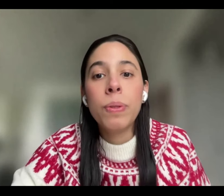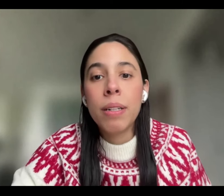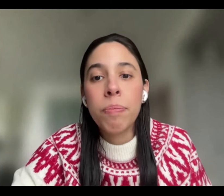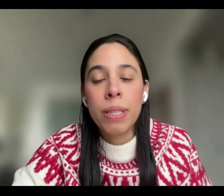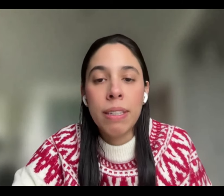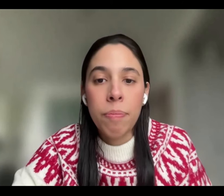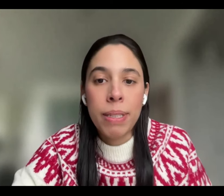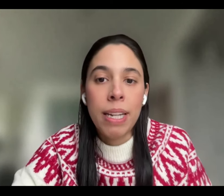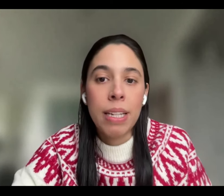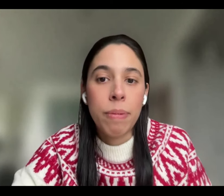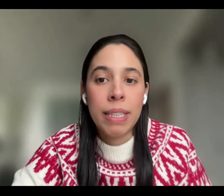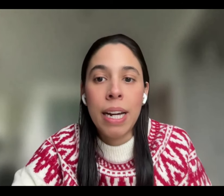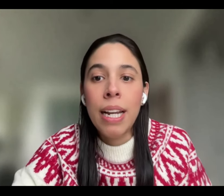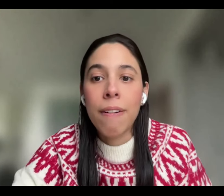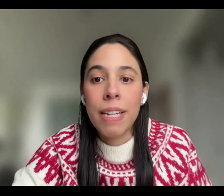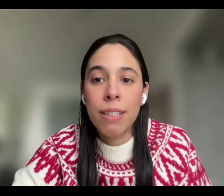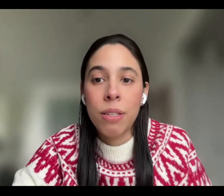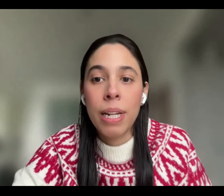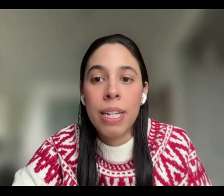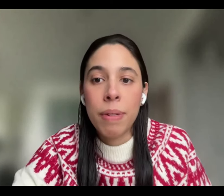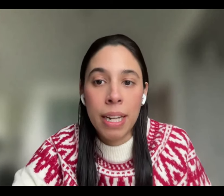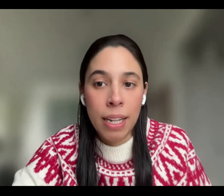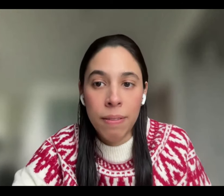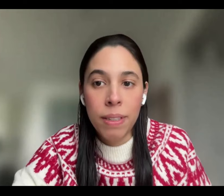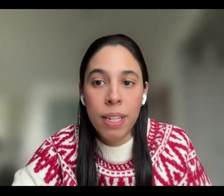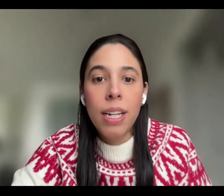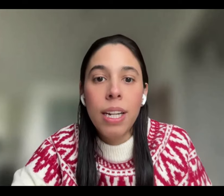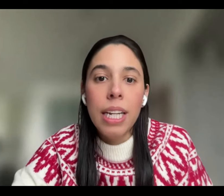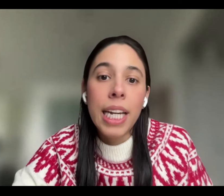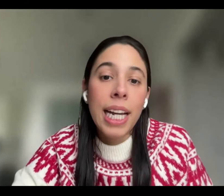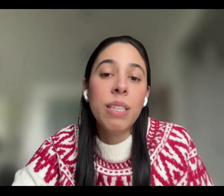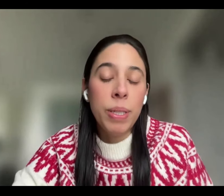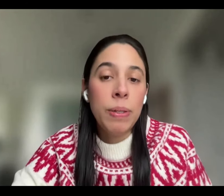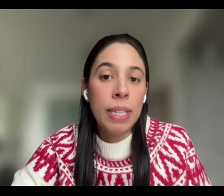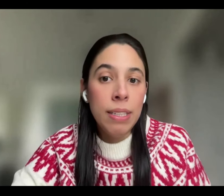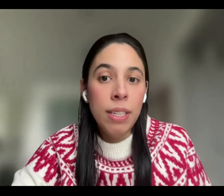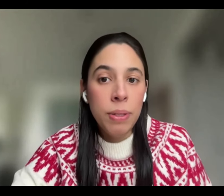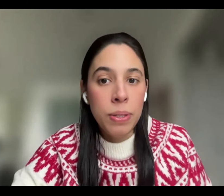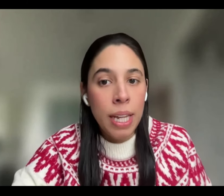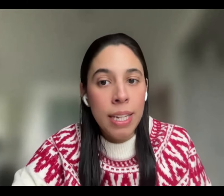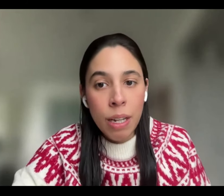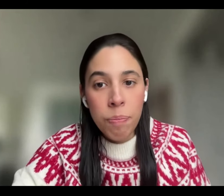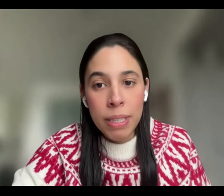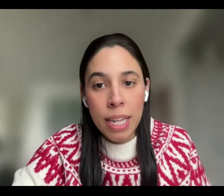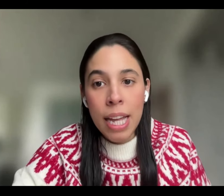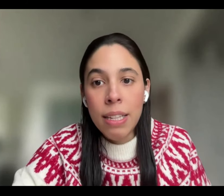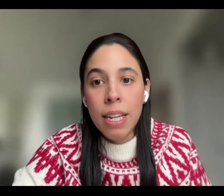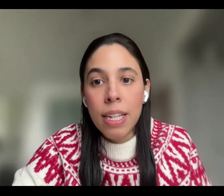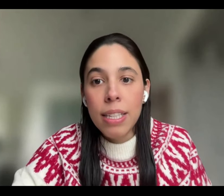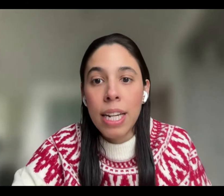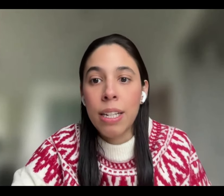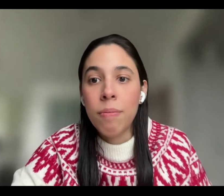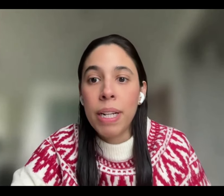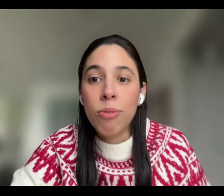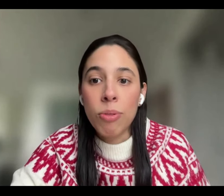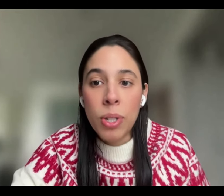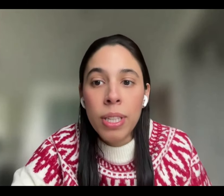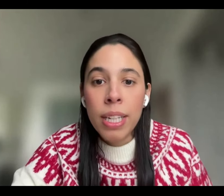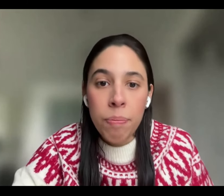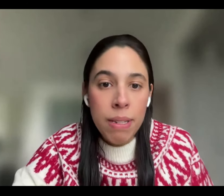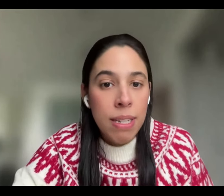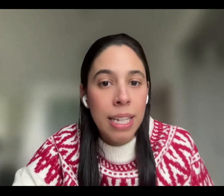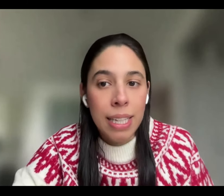absoluta por discapacidad mental había sido eliminada y que las personas en situación de discapacidad tienen